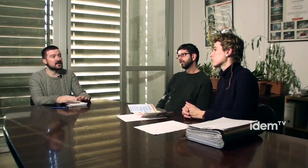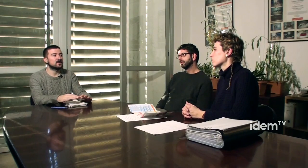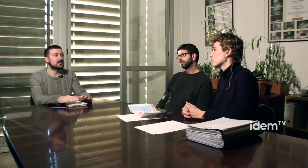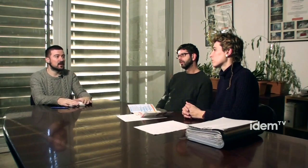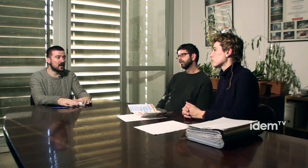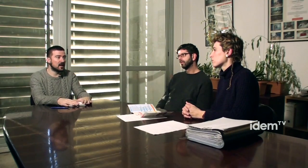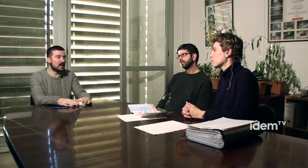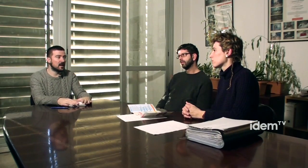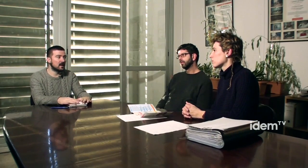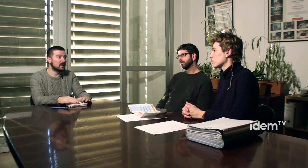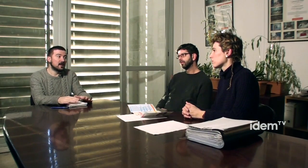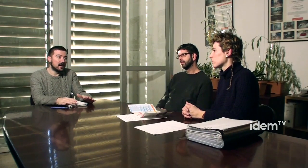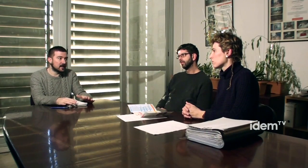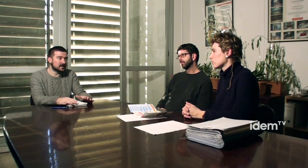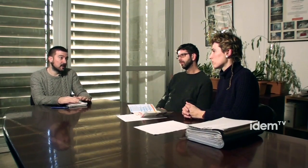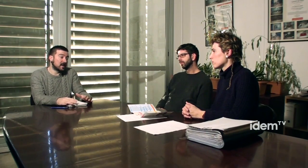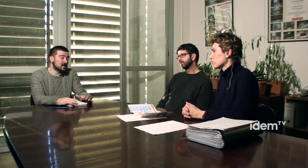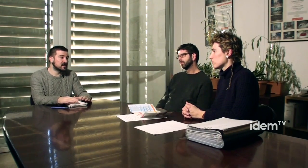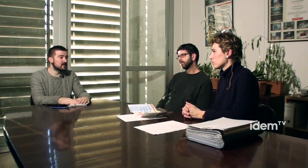ser o a la resta a comarques, vaja?